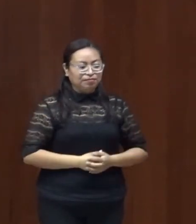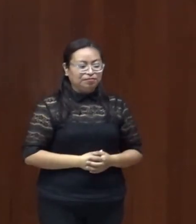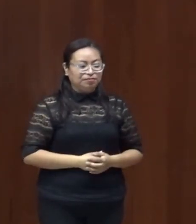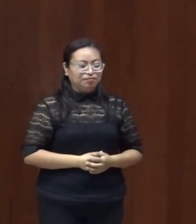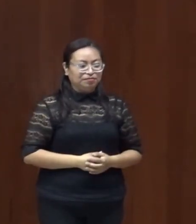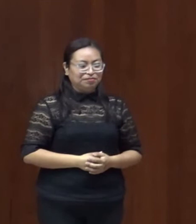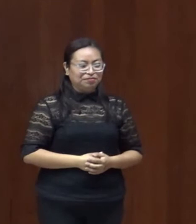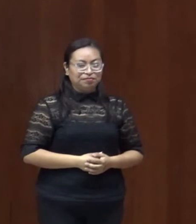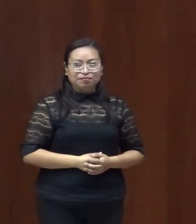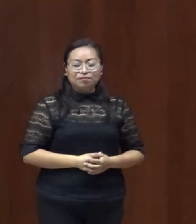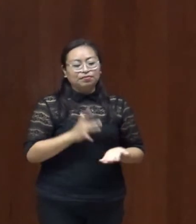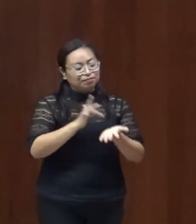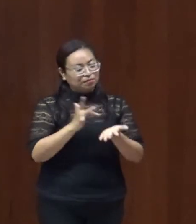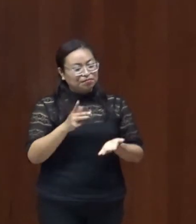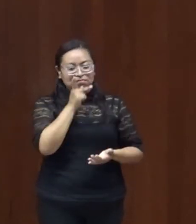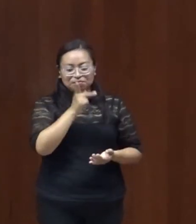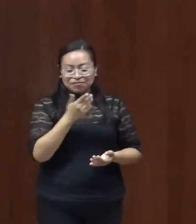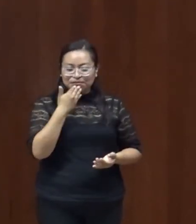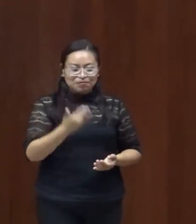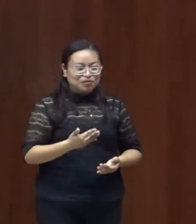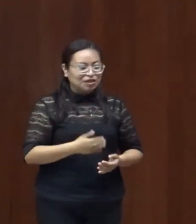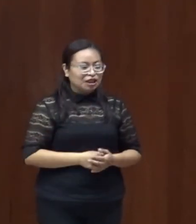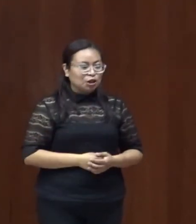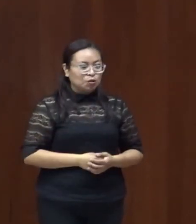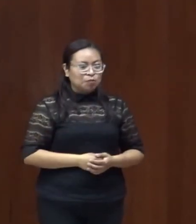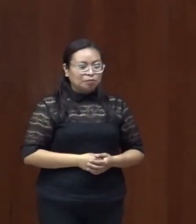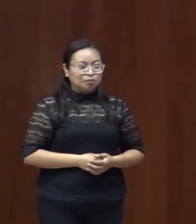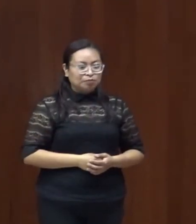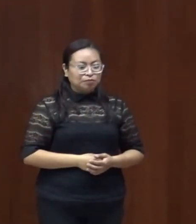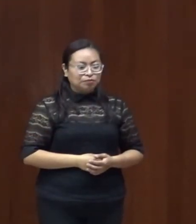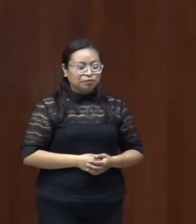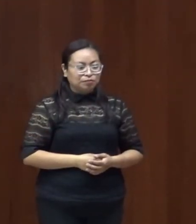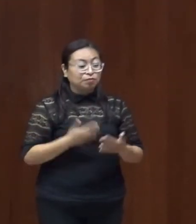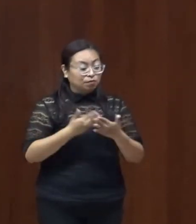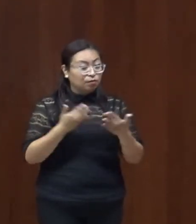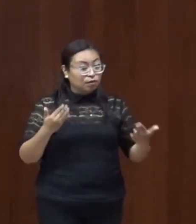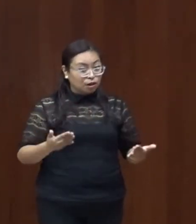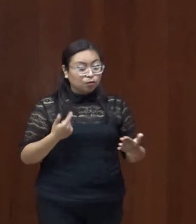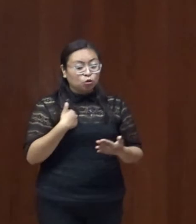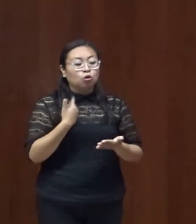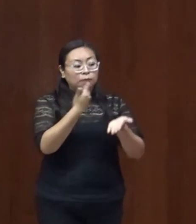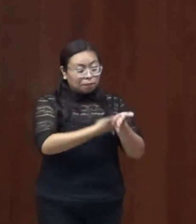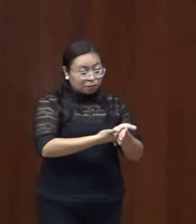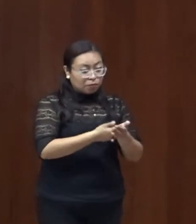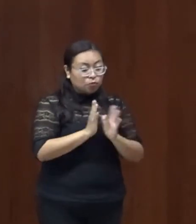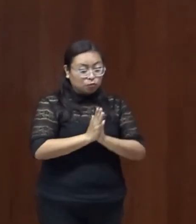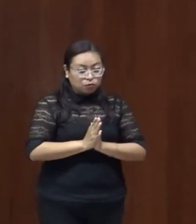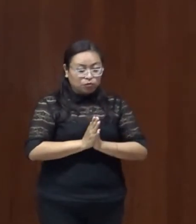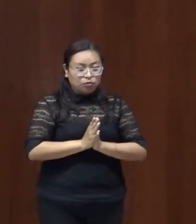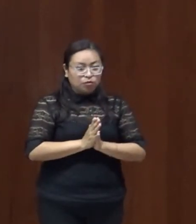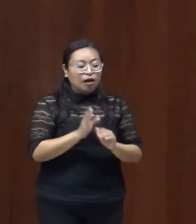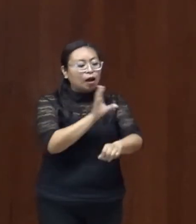muchas gracias gracias por sus palabras bueno ahora le pido el turno a